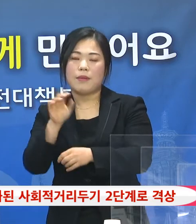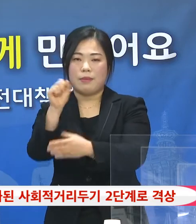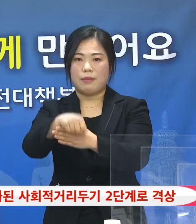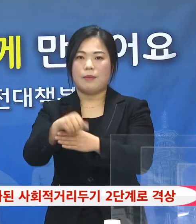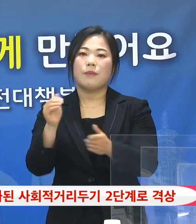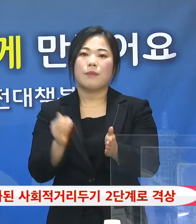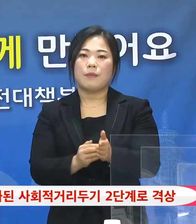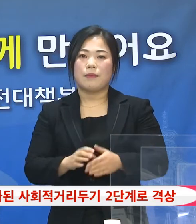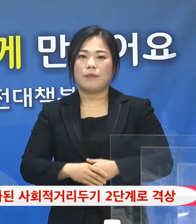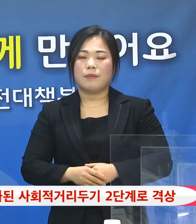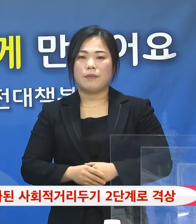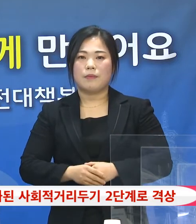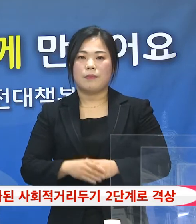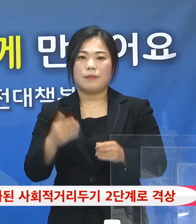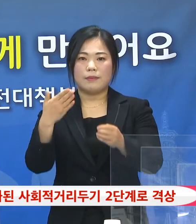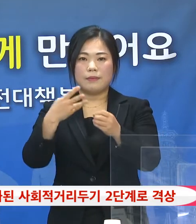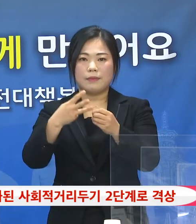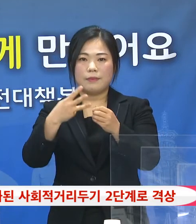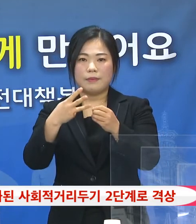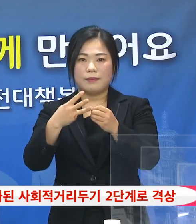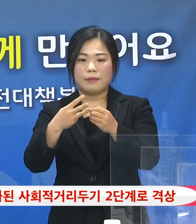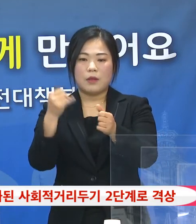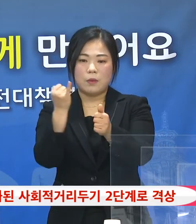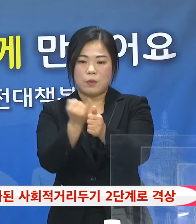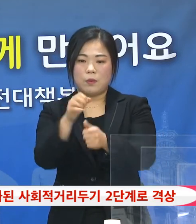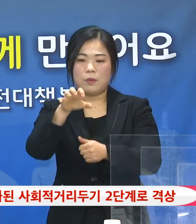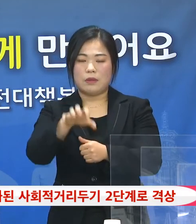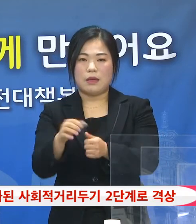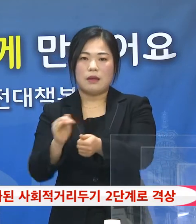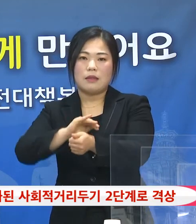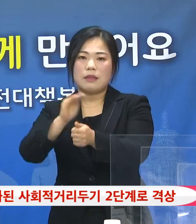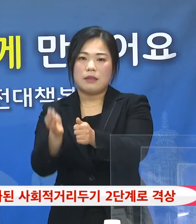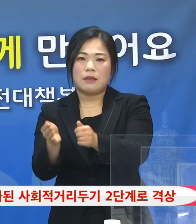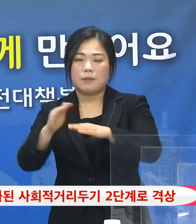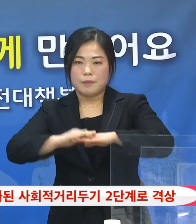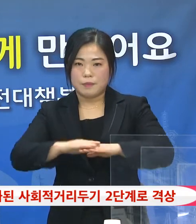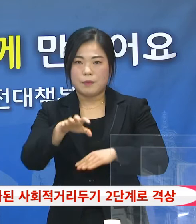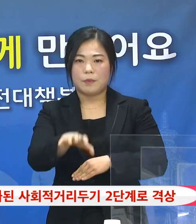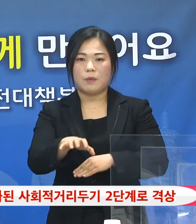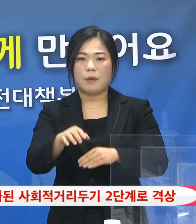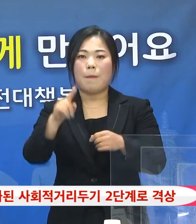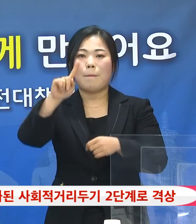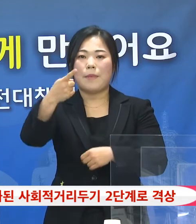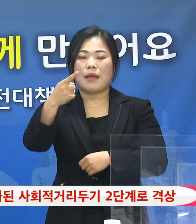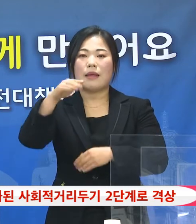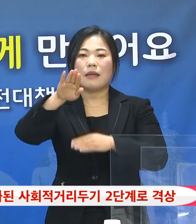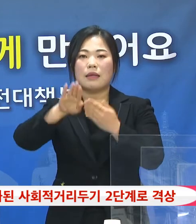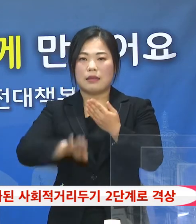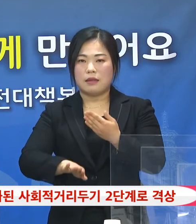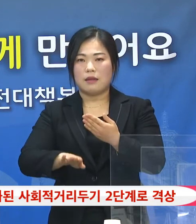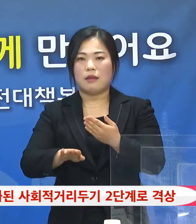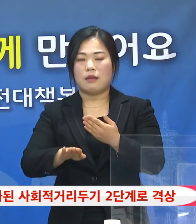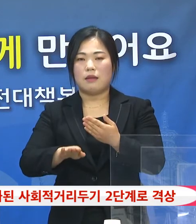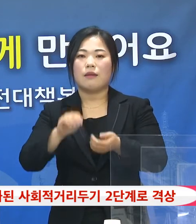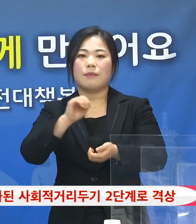셋째, 결혼식장과 장례식장은 100명 이내로 인원을 제한합니다. 넷째,